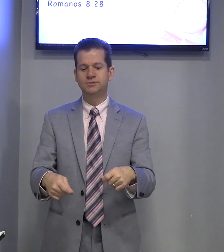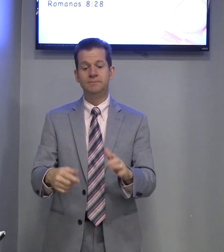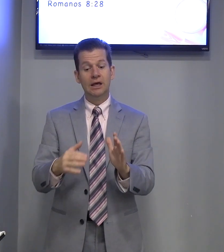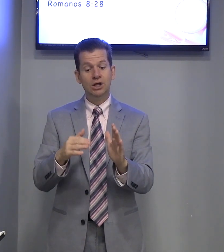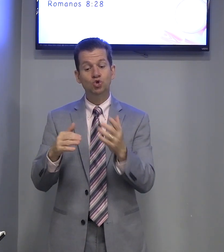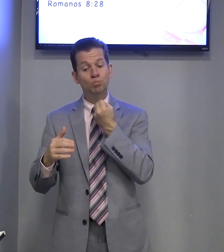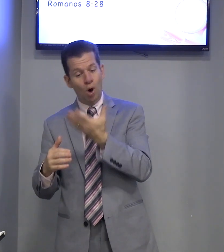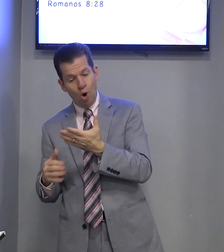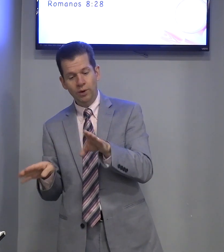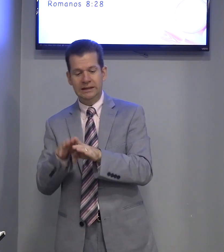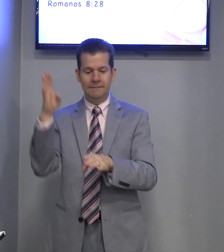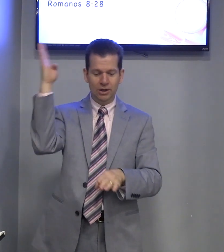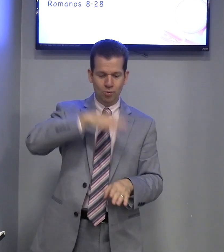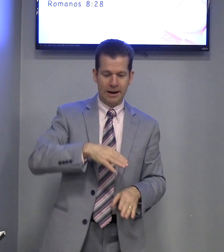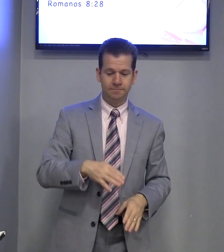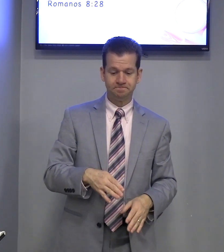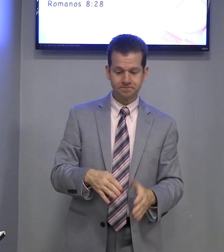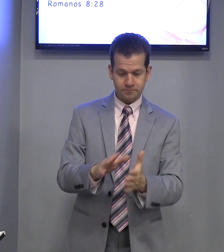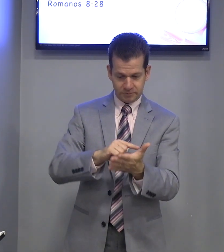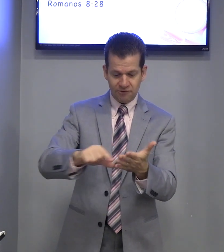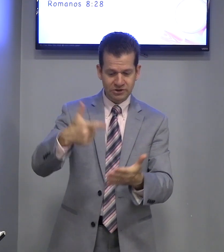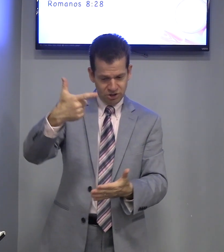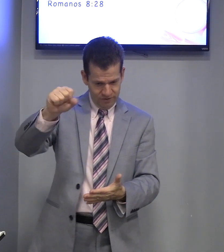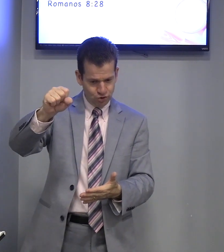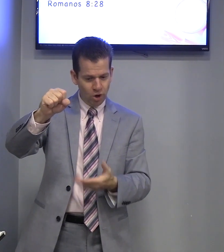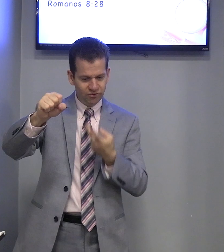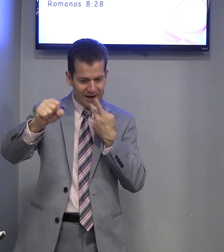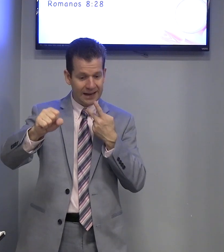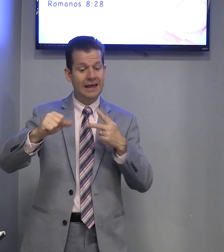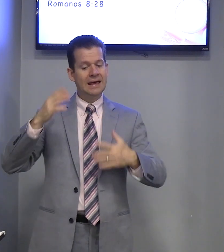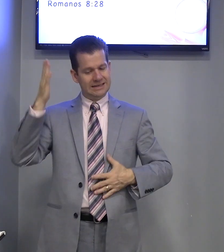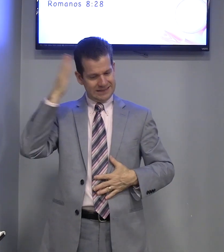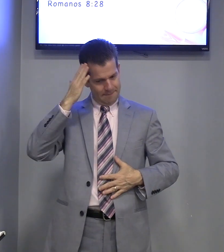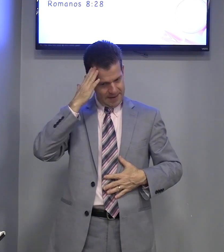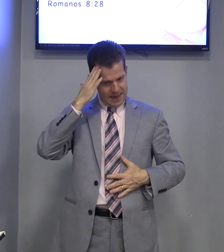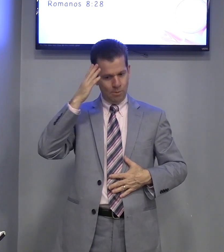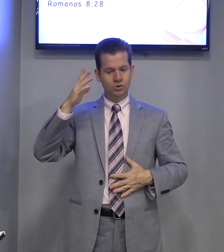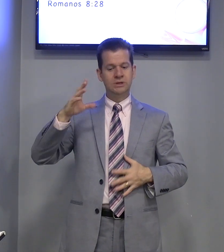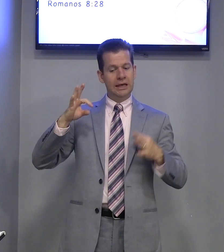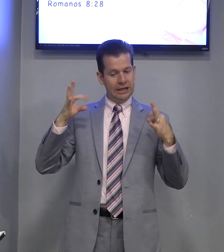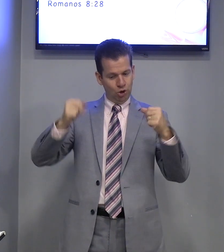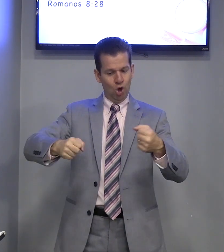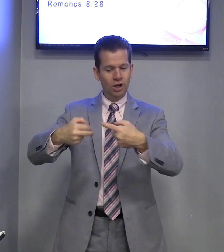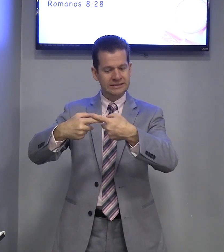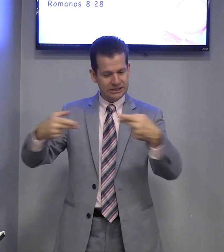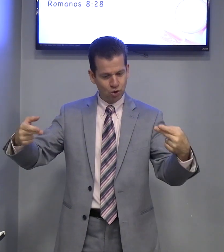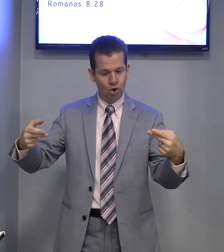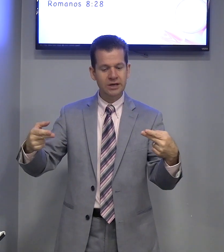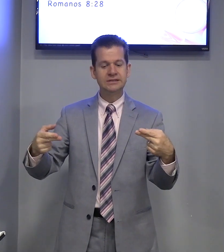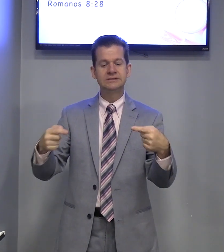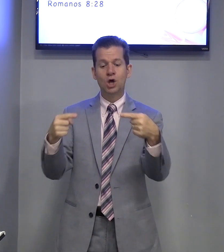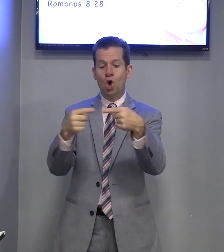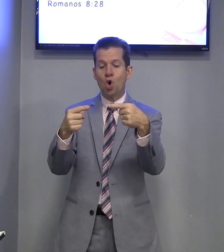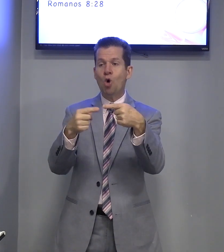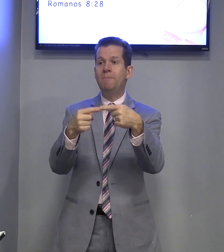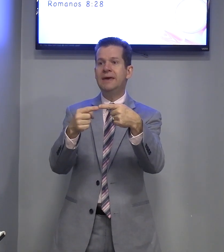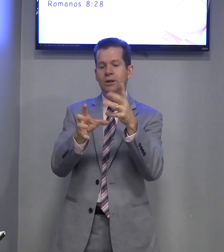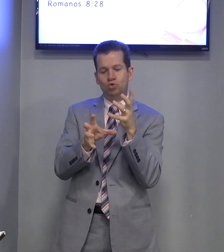do bom e também do mal. O versículo 28 fala, sabemos que todas as coisas combinam